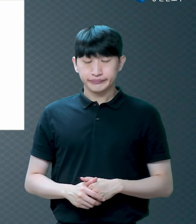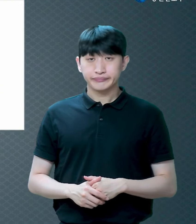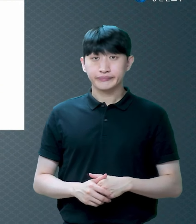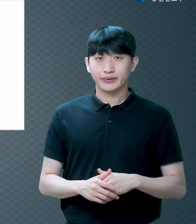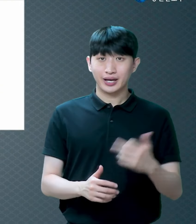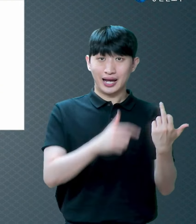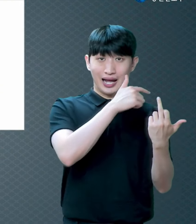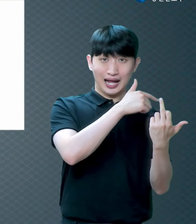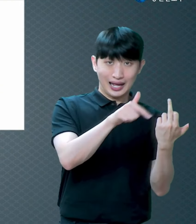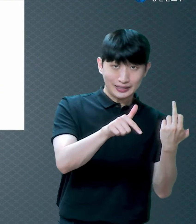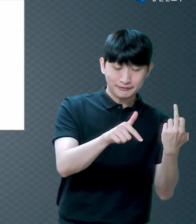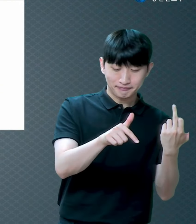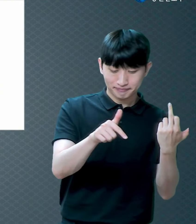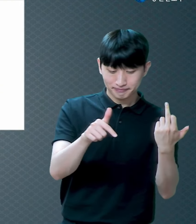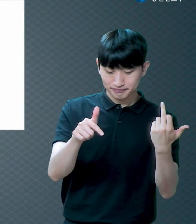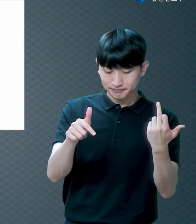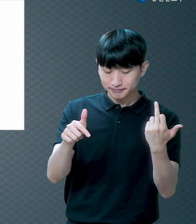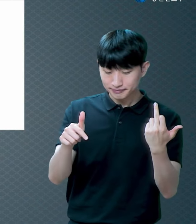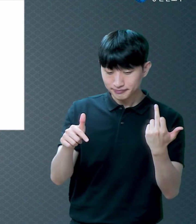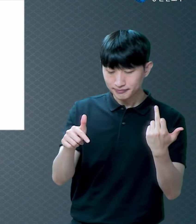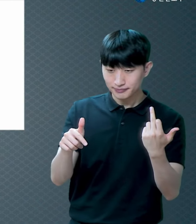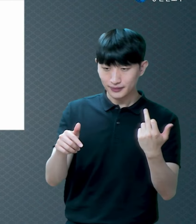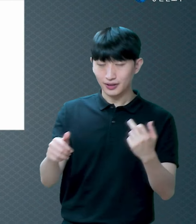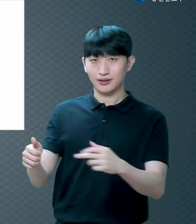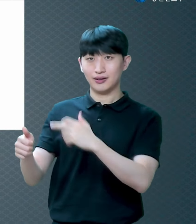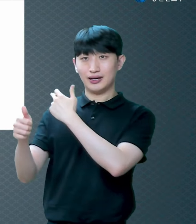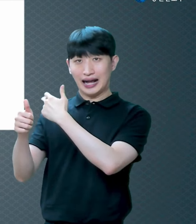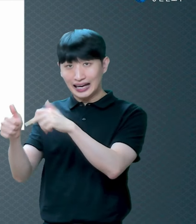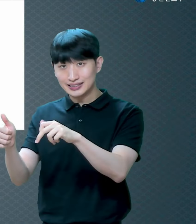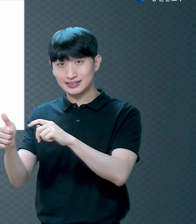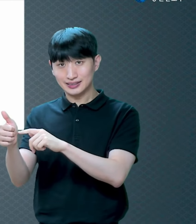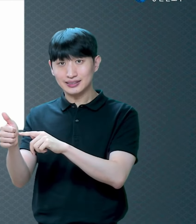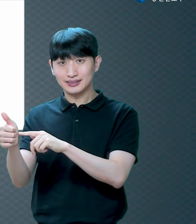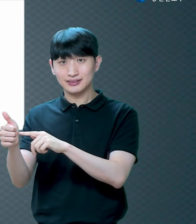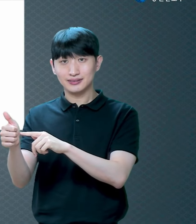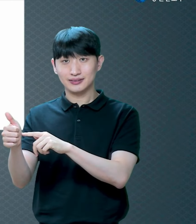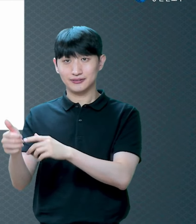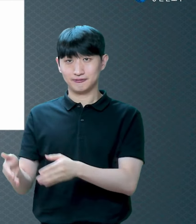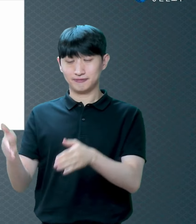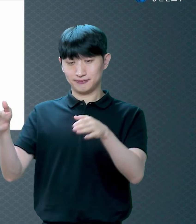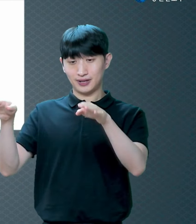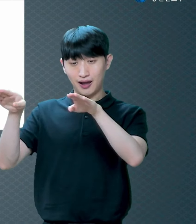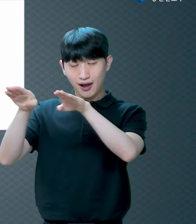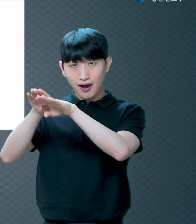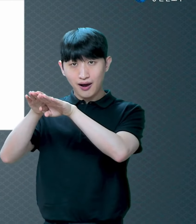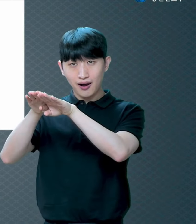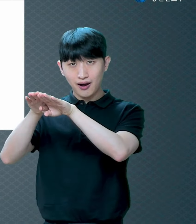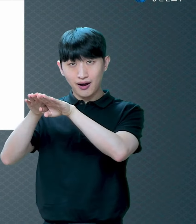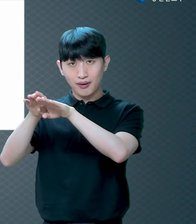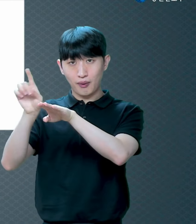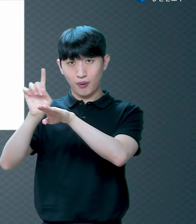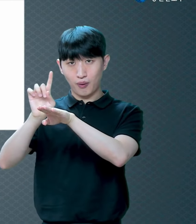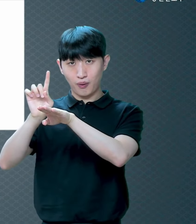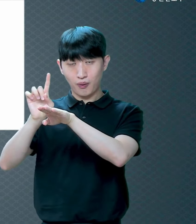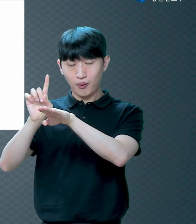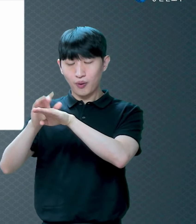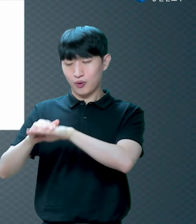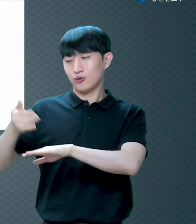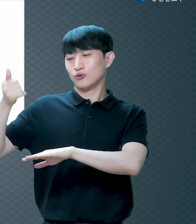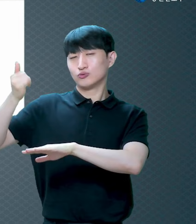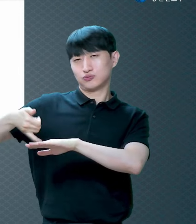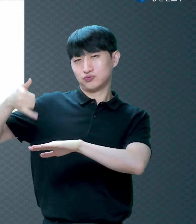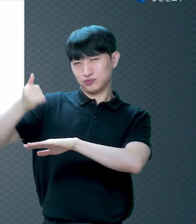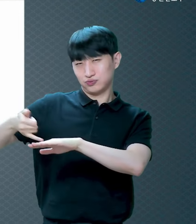지냈단 말이에요 가인입니다 가인은 농산물로 재물을